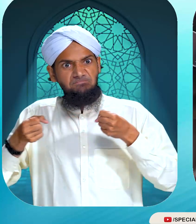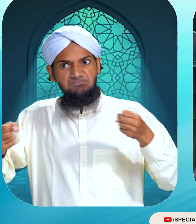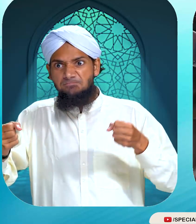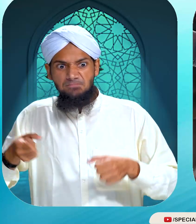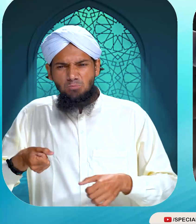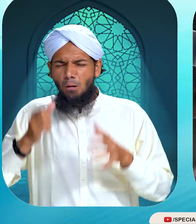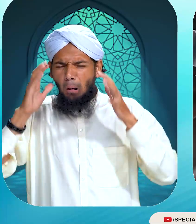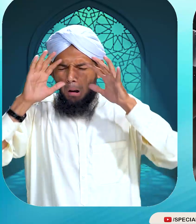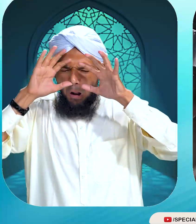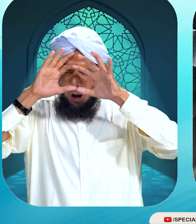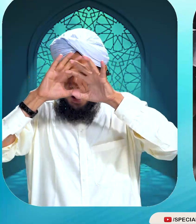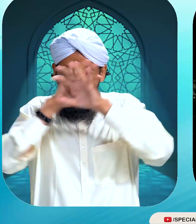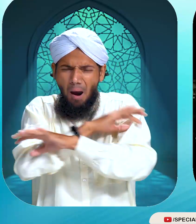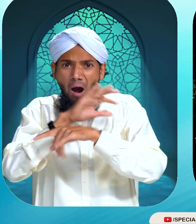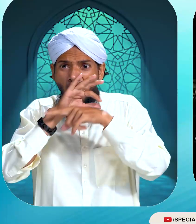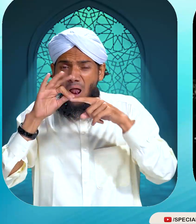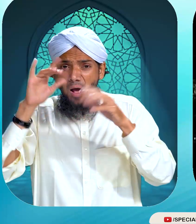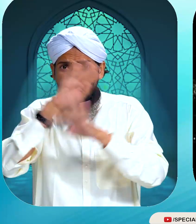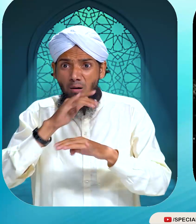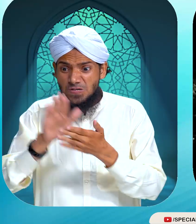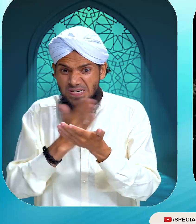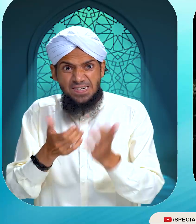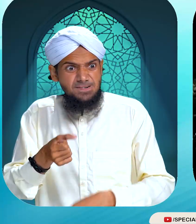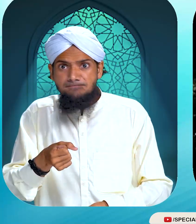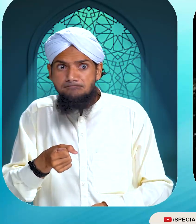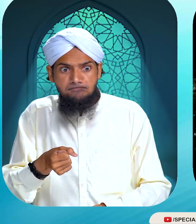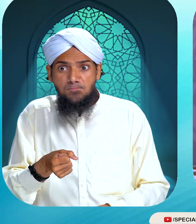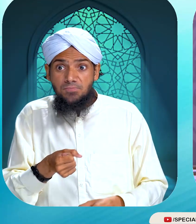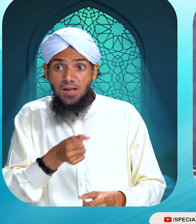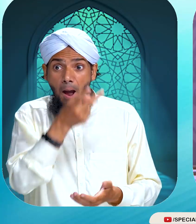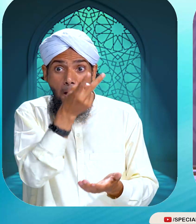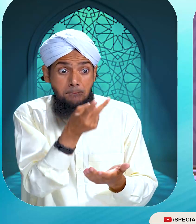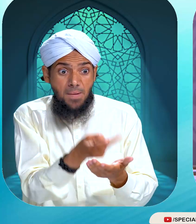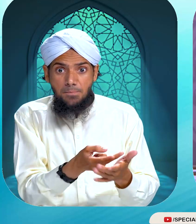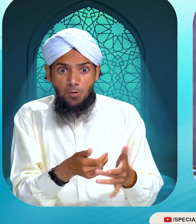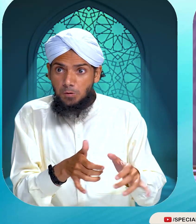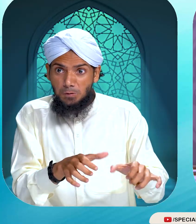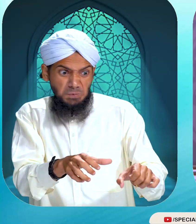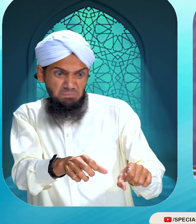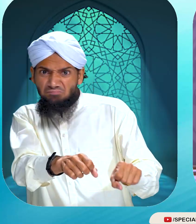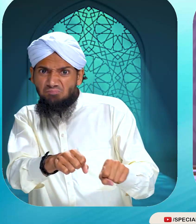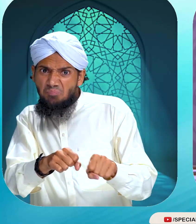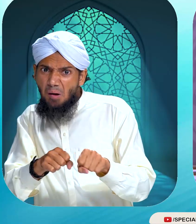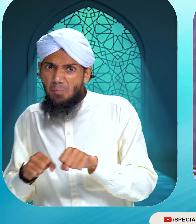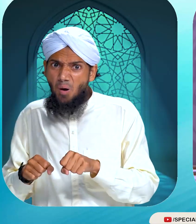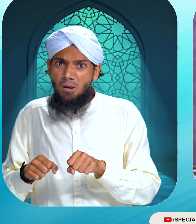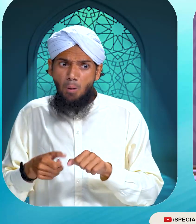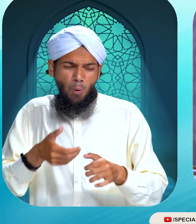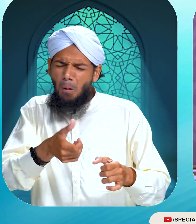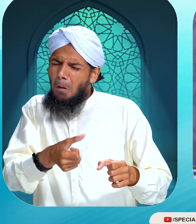اور اس کمرے میں داخل ہوئے سخت اندھیری رات تھی تیز دھار چھوری سے مہمان کے بستر تک